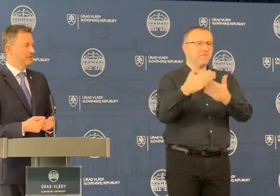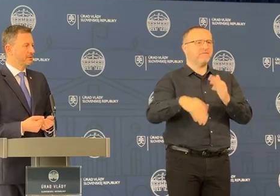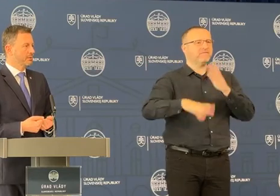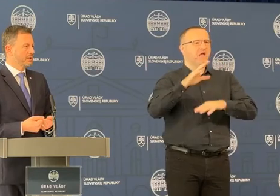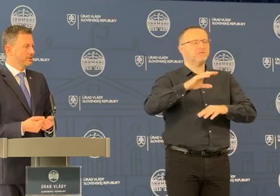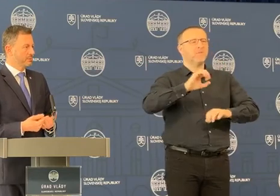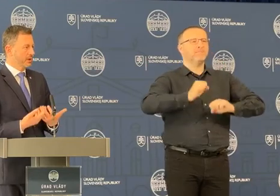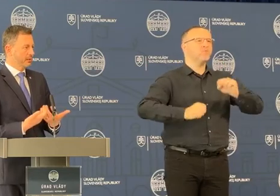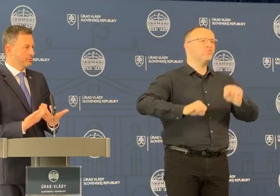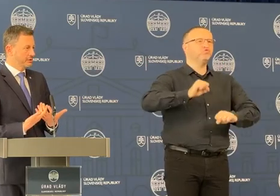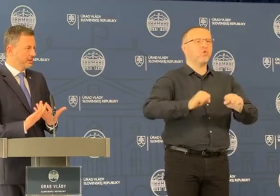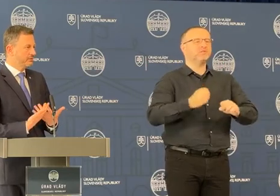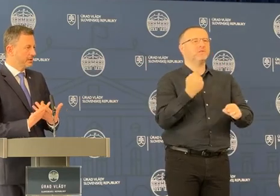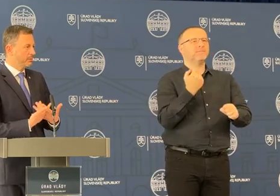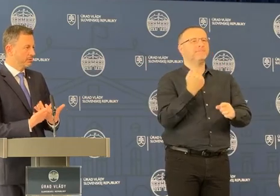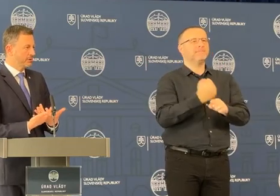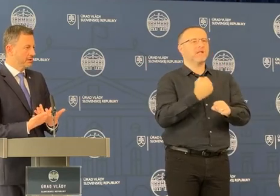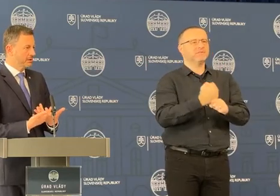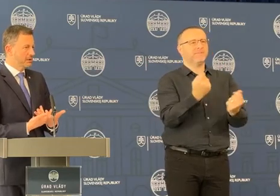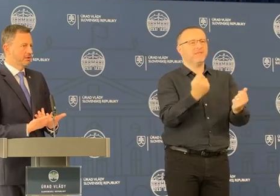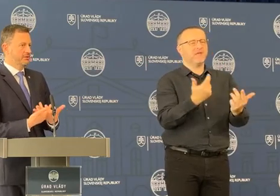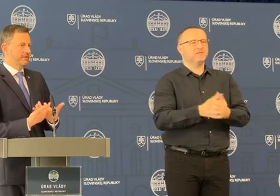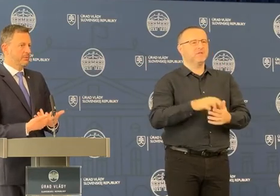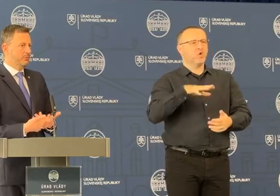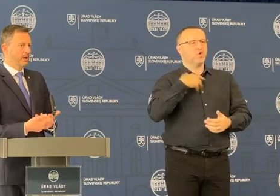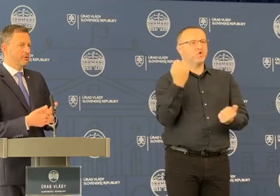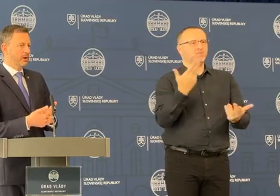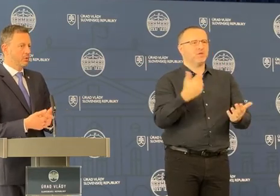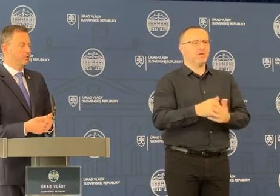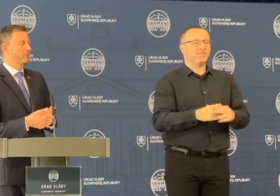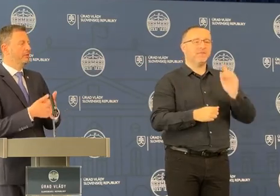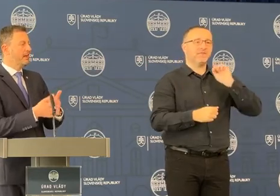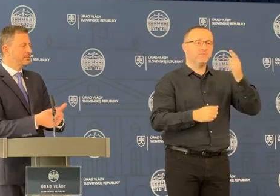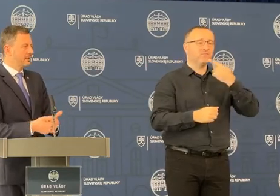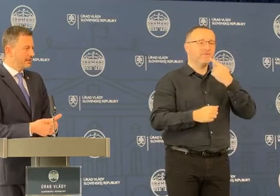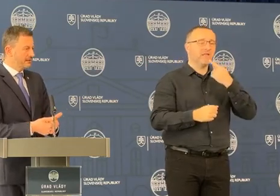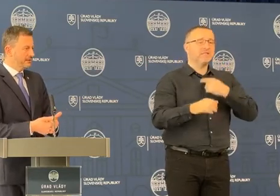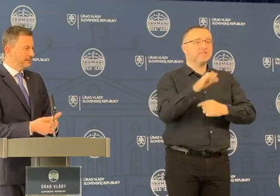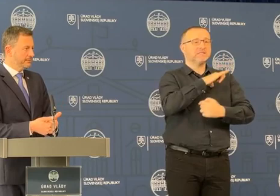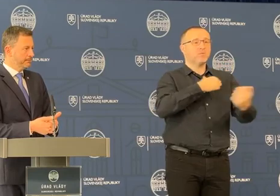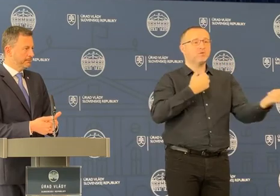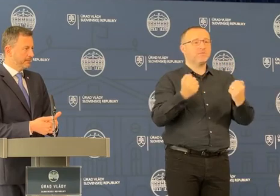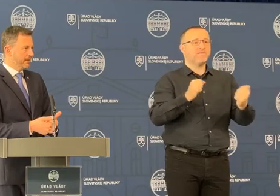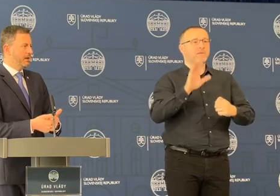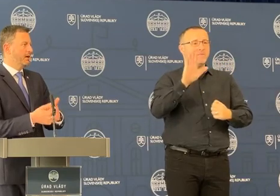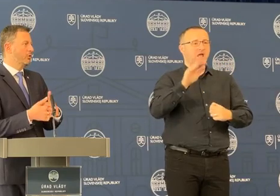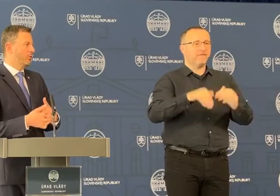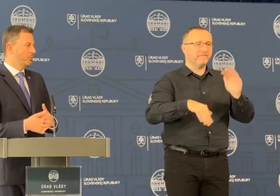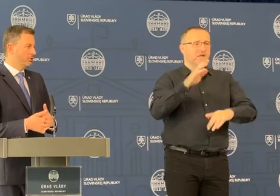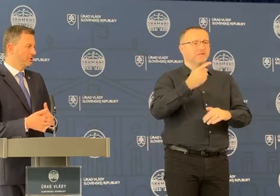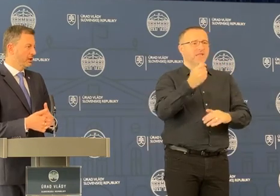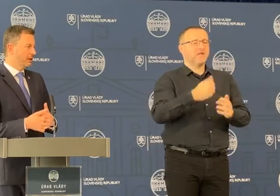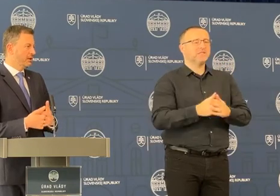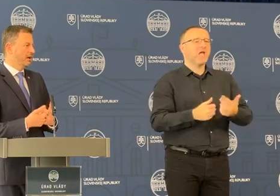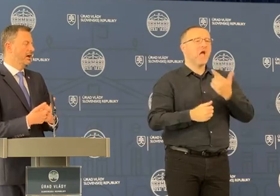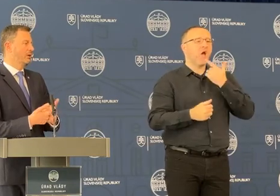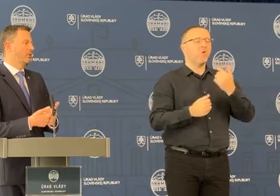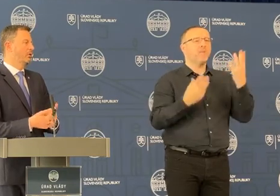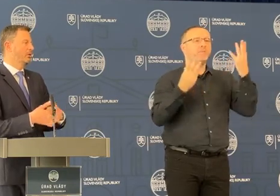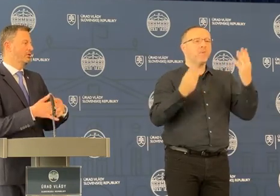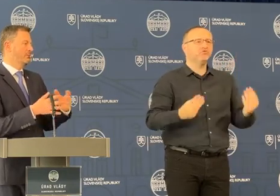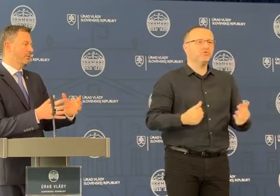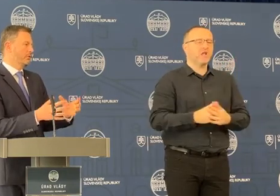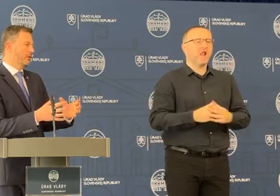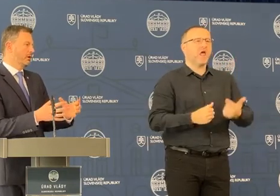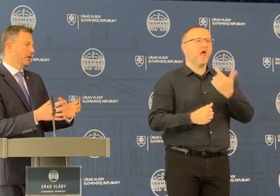pracovať s tými peniazmi. Ale už dnes vieme povedať, že samozprávy majú viac peniazy, ako počítali a